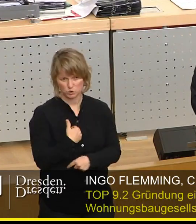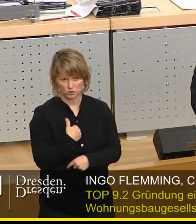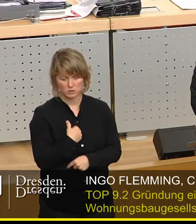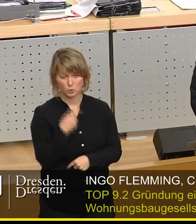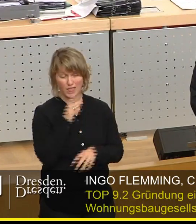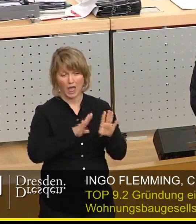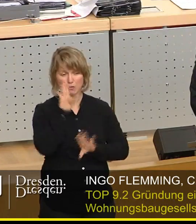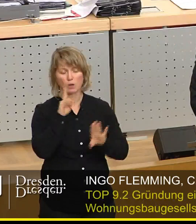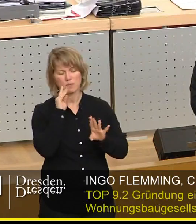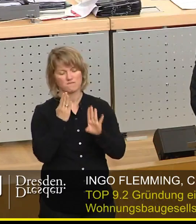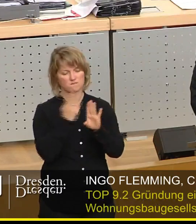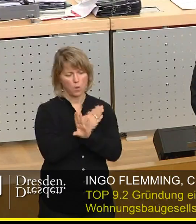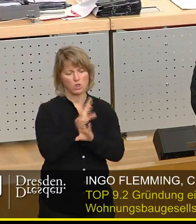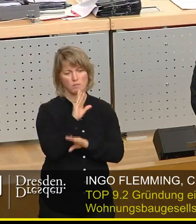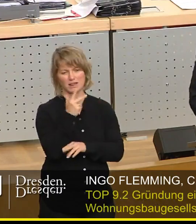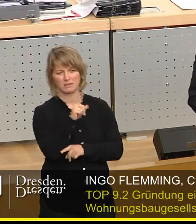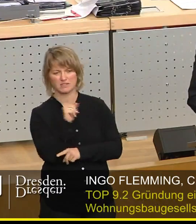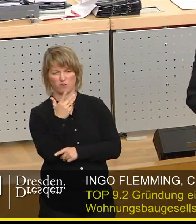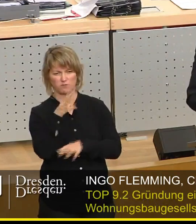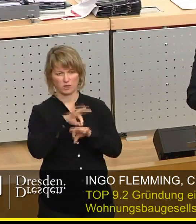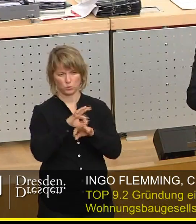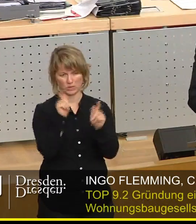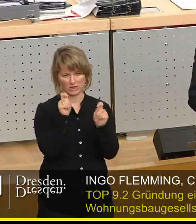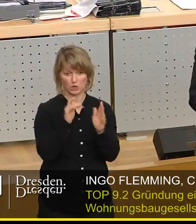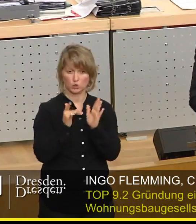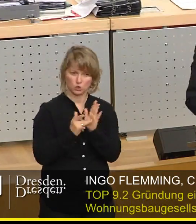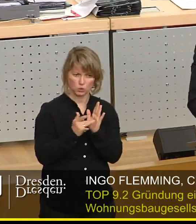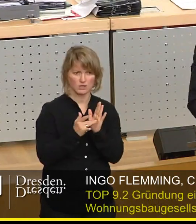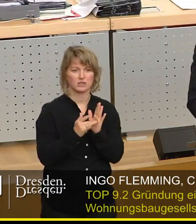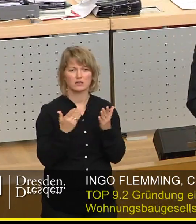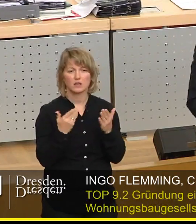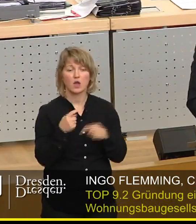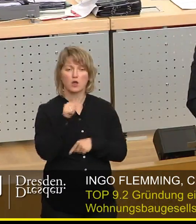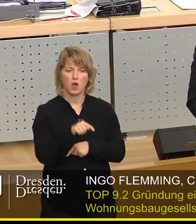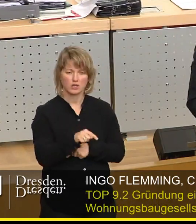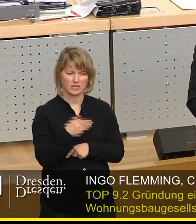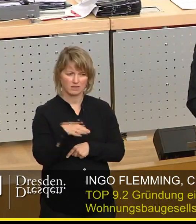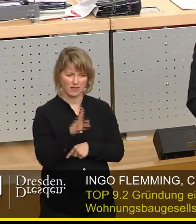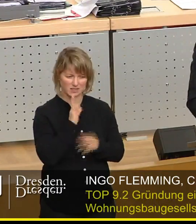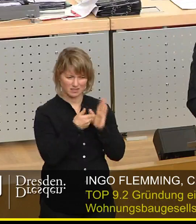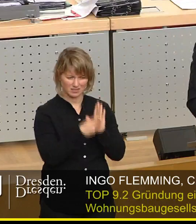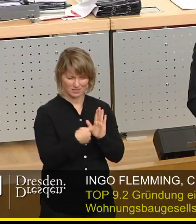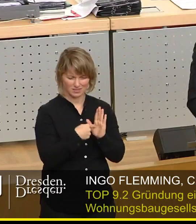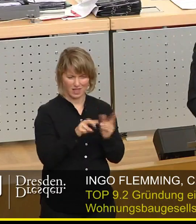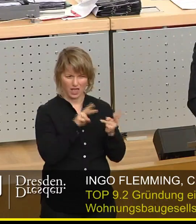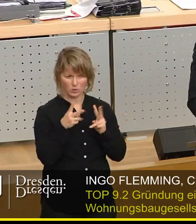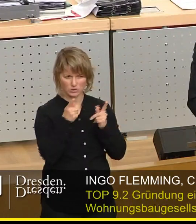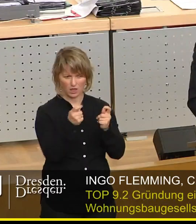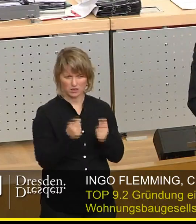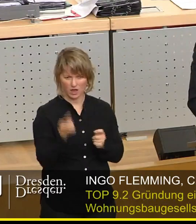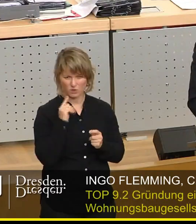- bis fünfminütige Auszeit, das wird reichen, weil wir mit dem heute vorgelegten Änderungsantrag der Grünen